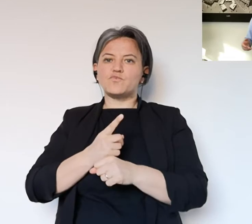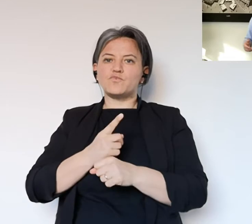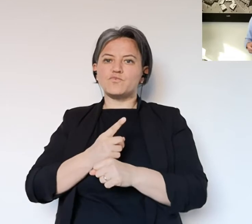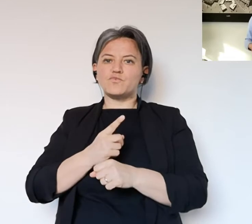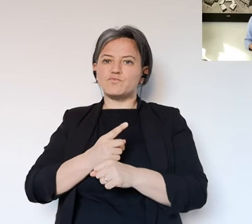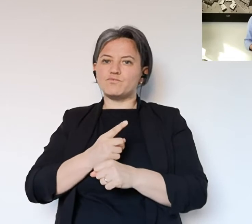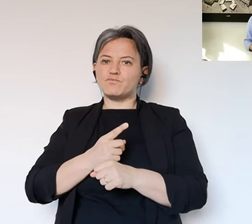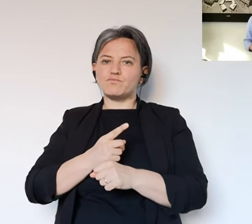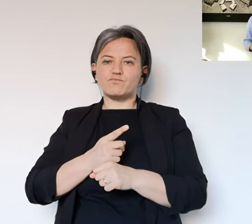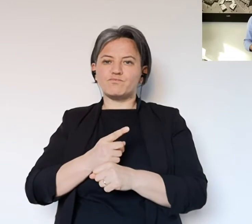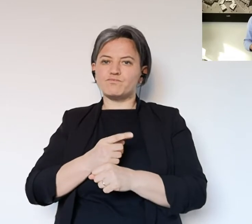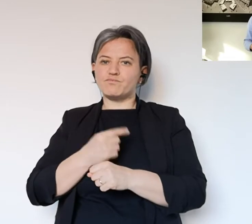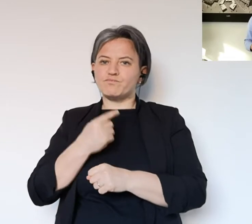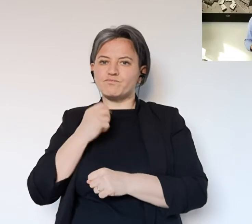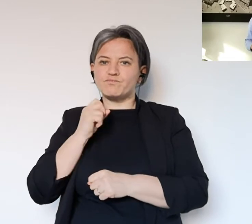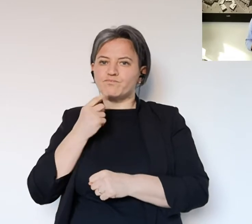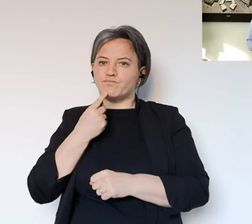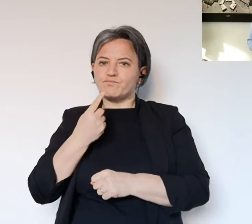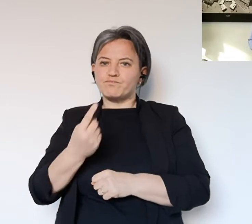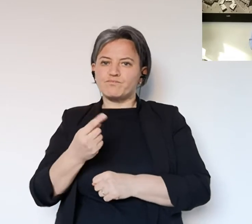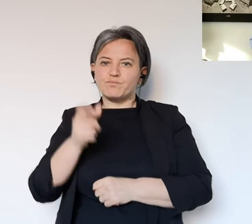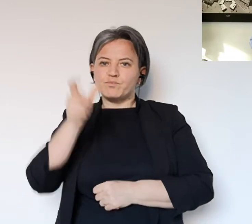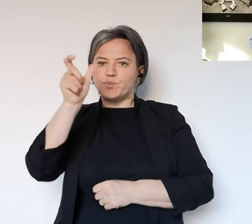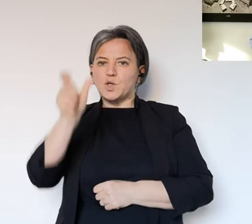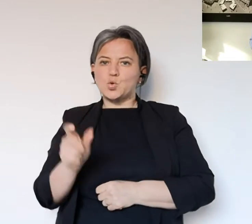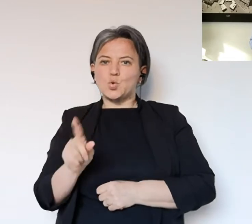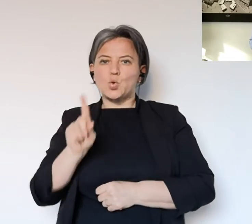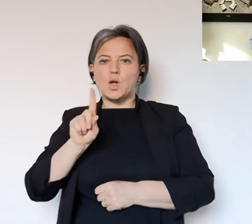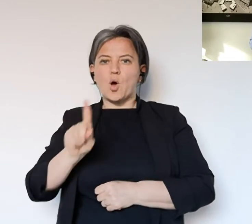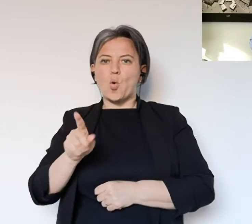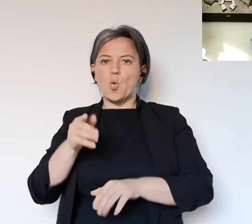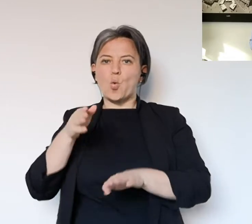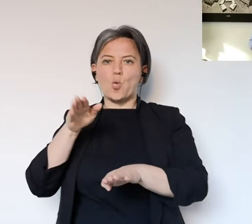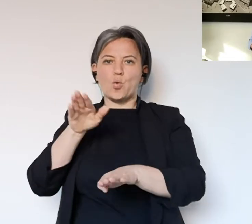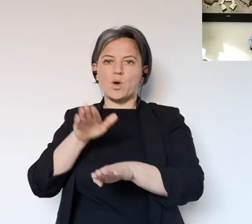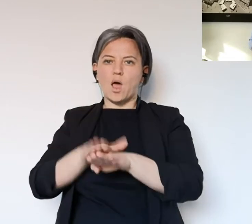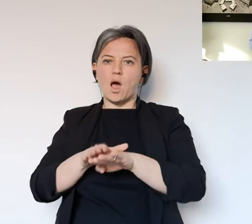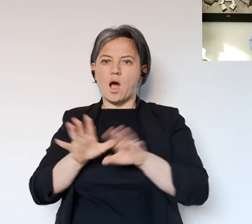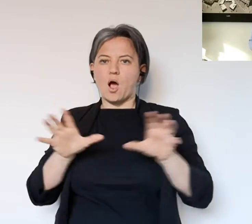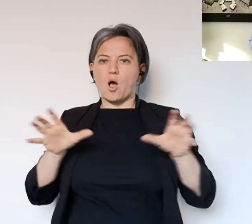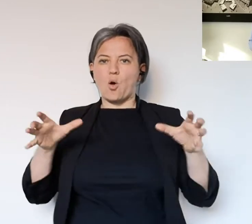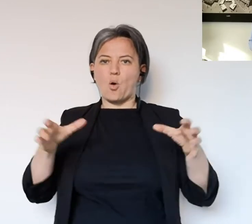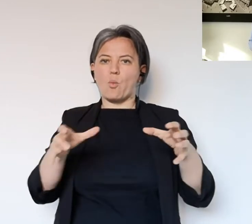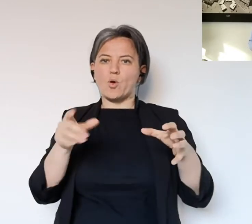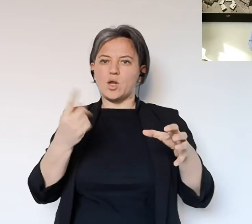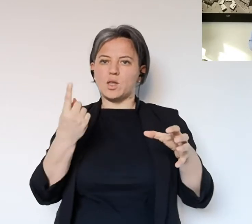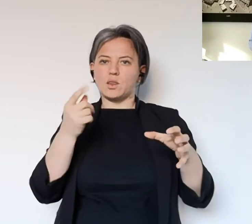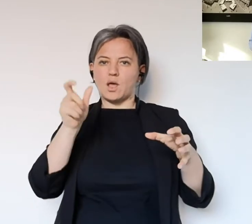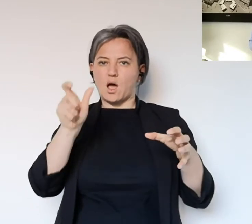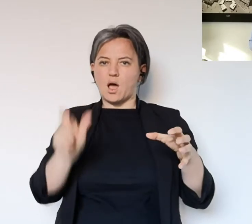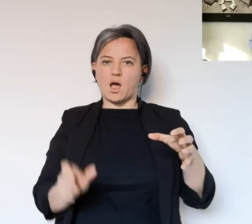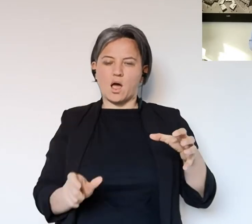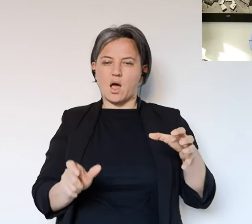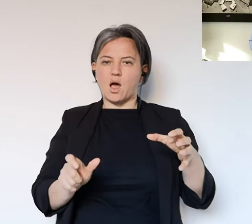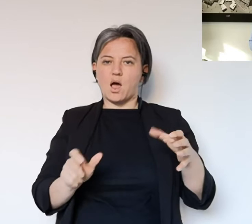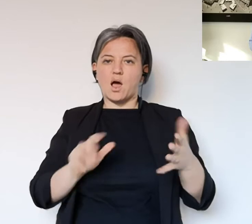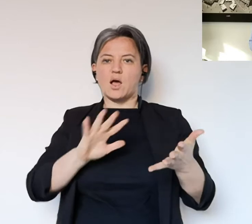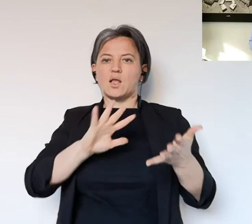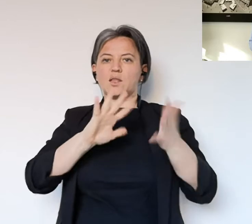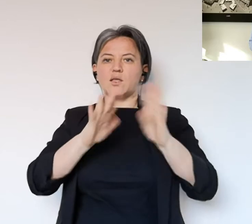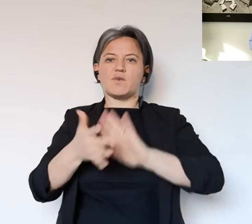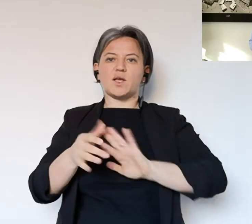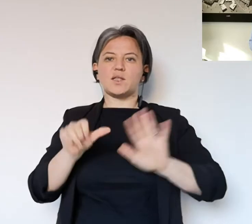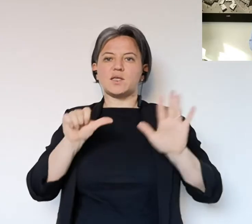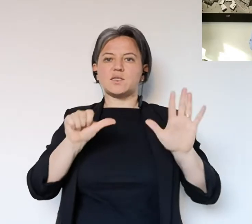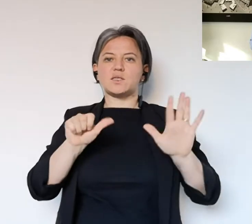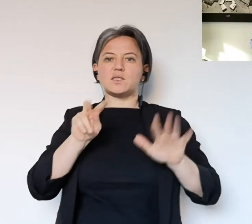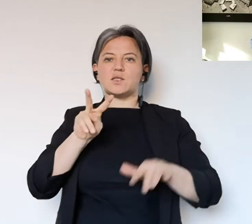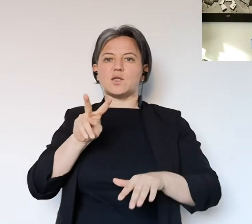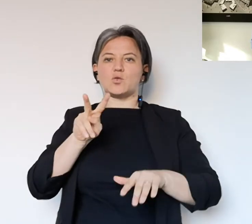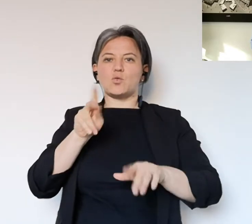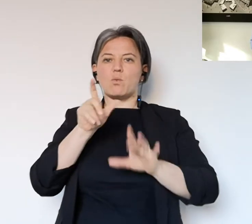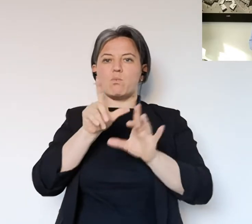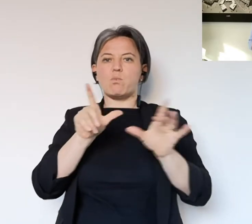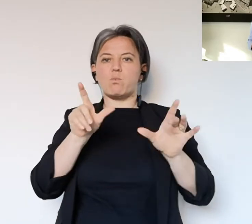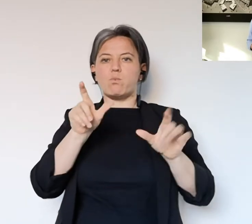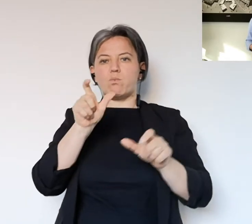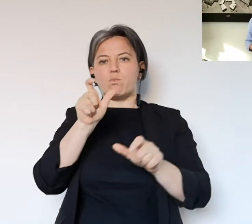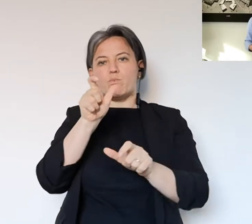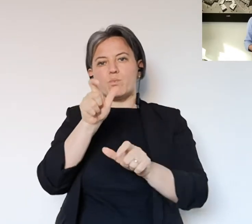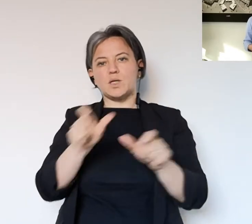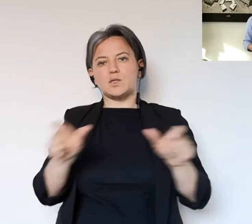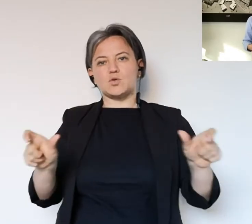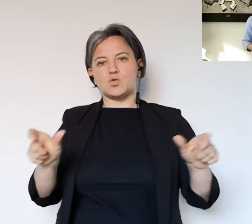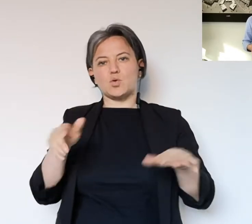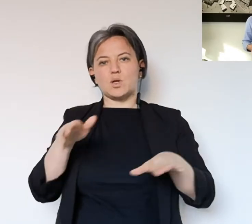dobbiamo registrare la perdita di una persona ancora rispetto alla nostra comunità che